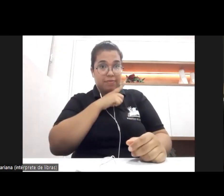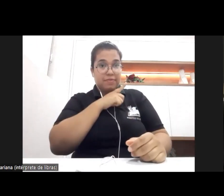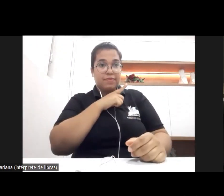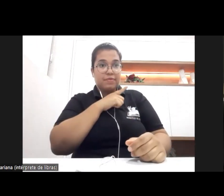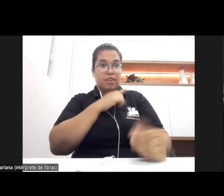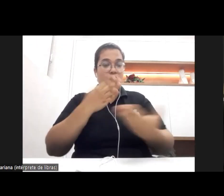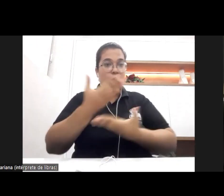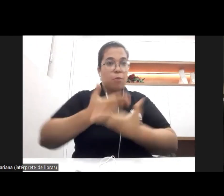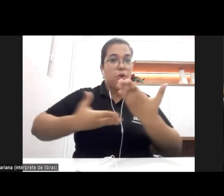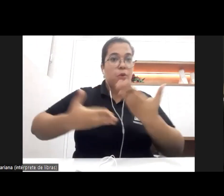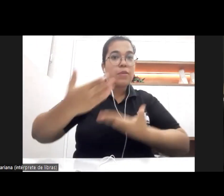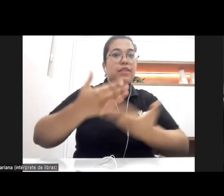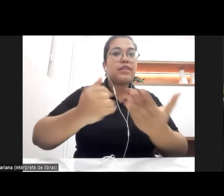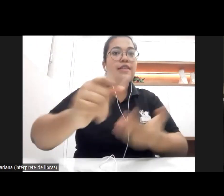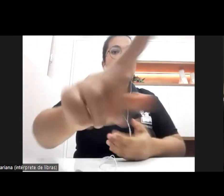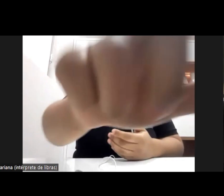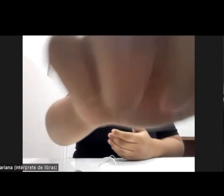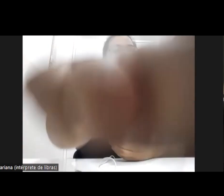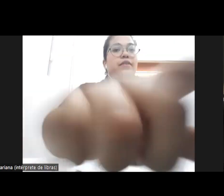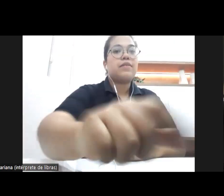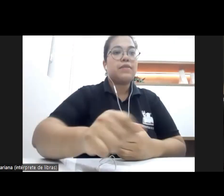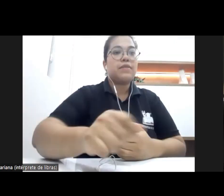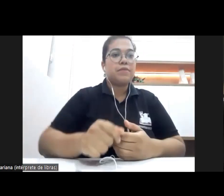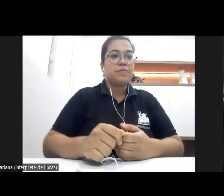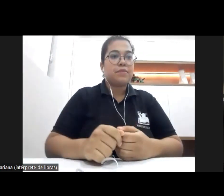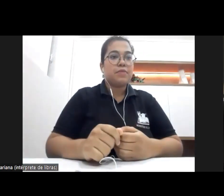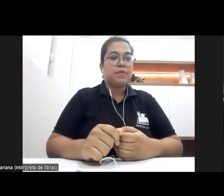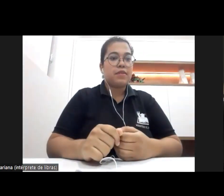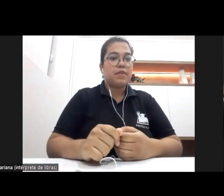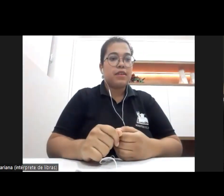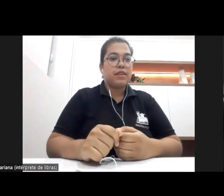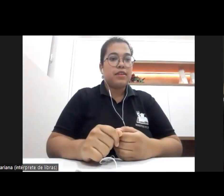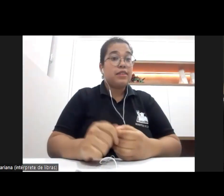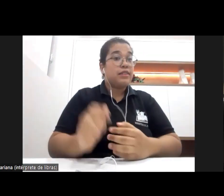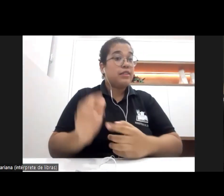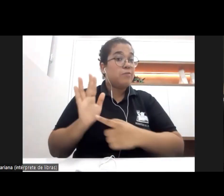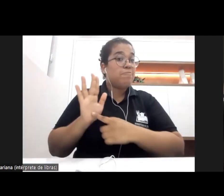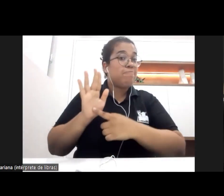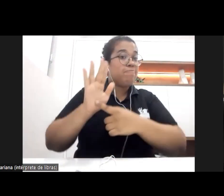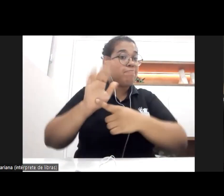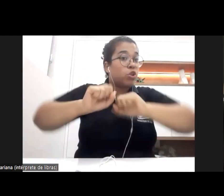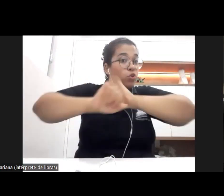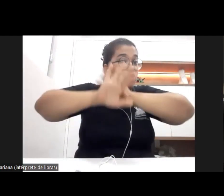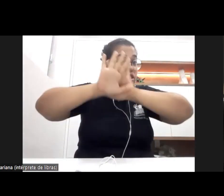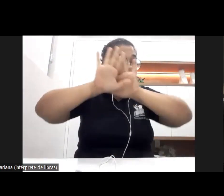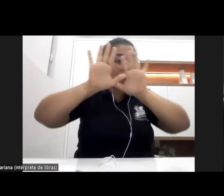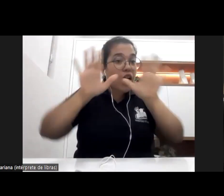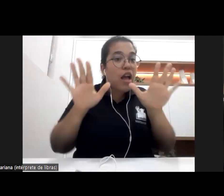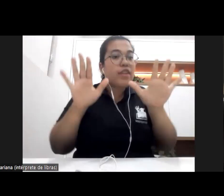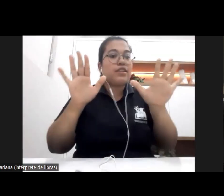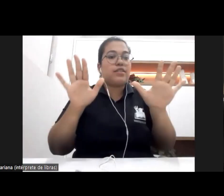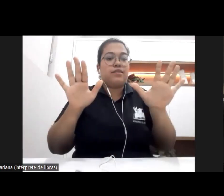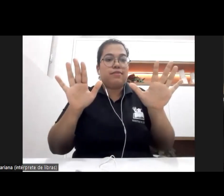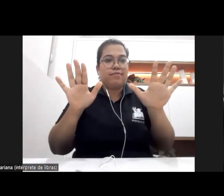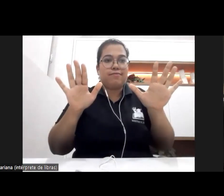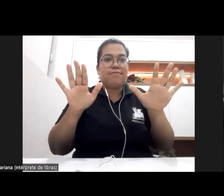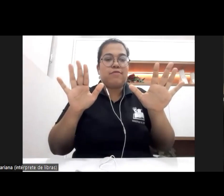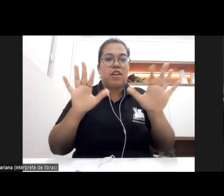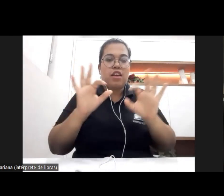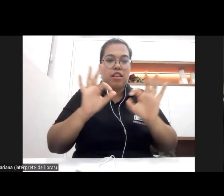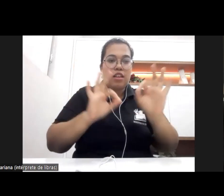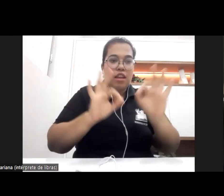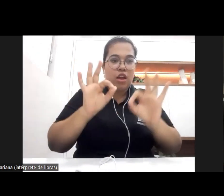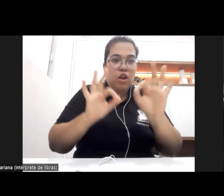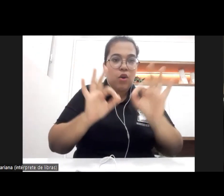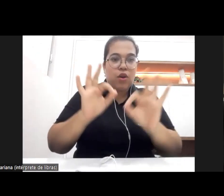bastante expressiva na organização de